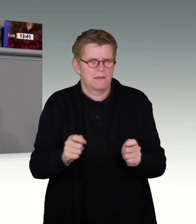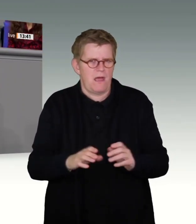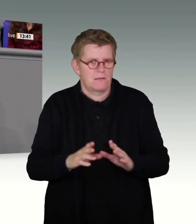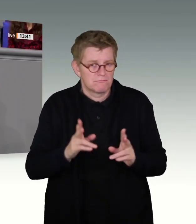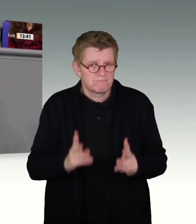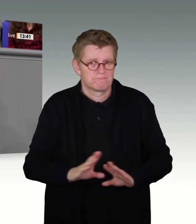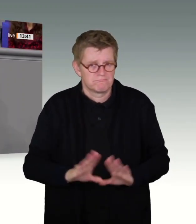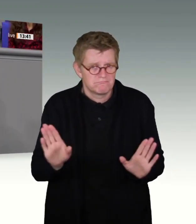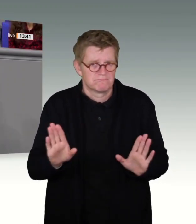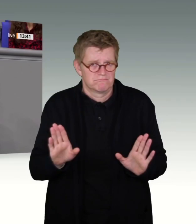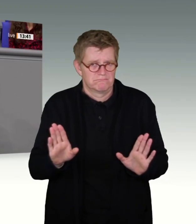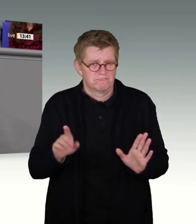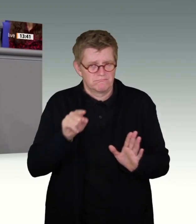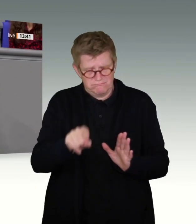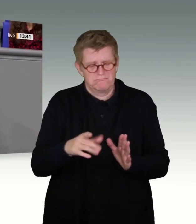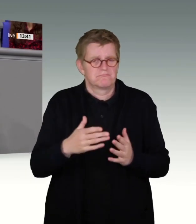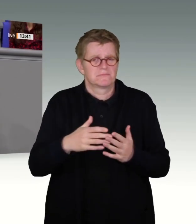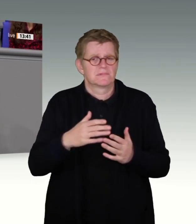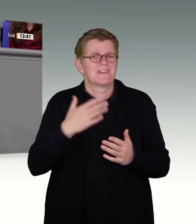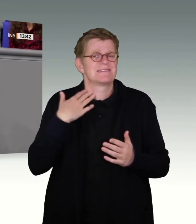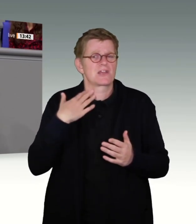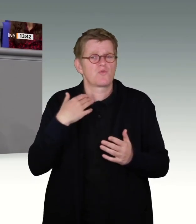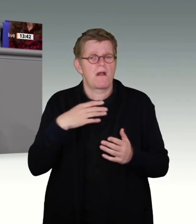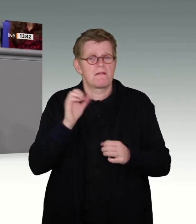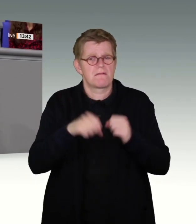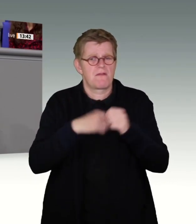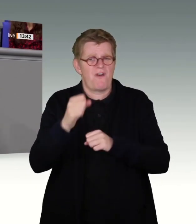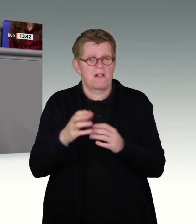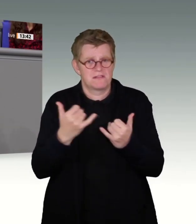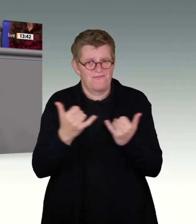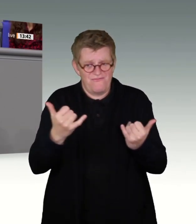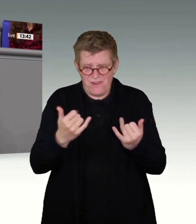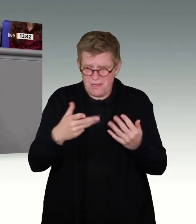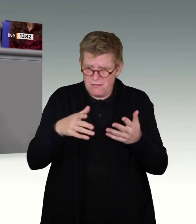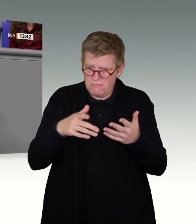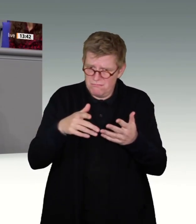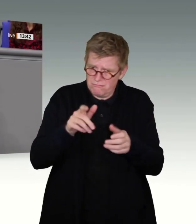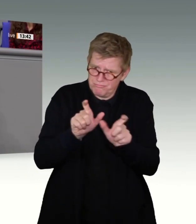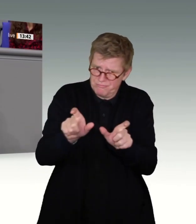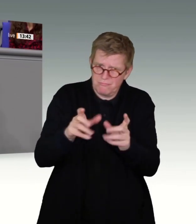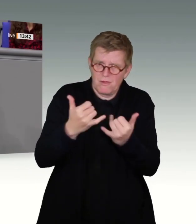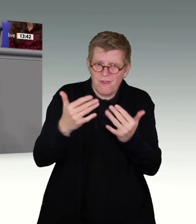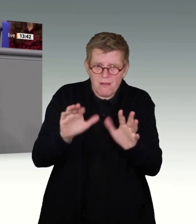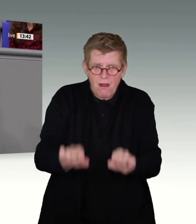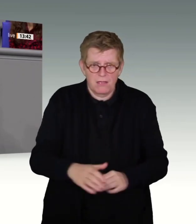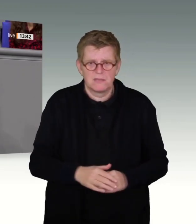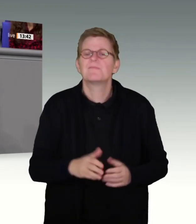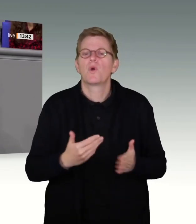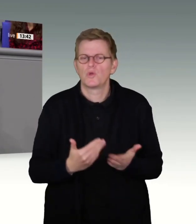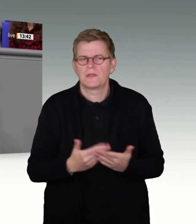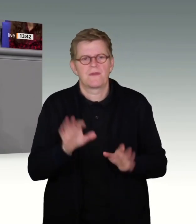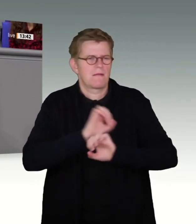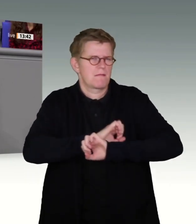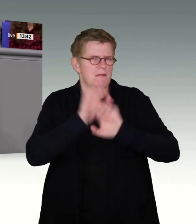ansprechen. Wie bekämpfen wir effektiv sexualisierte Gewalt an Kindern? Das ist dringend notwendig. Und da liefern wir. Deswegen